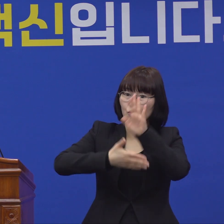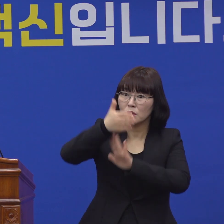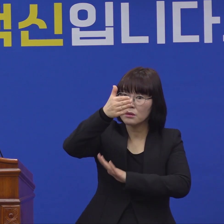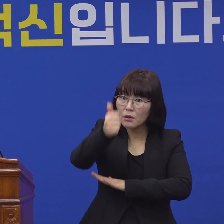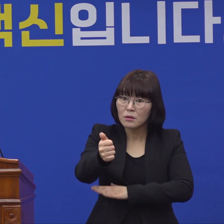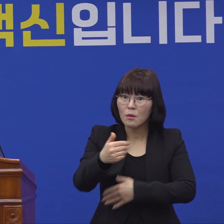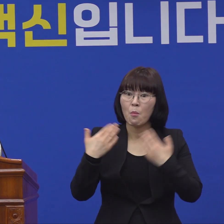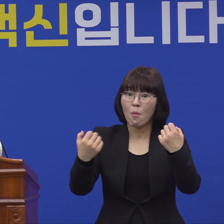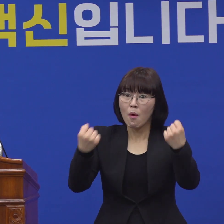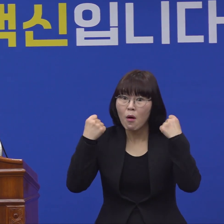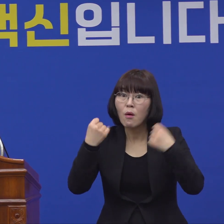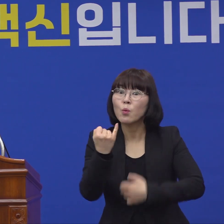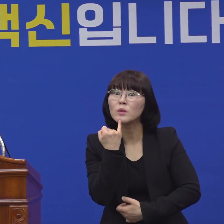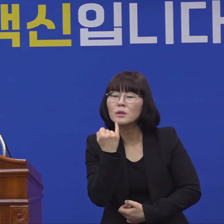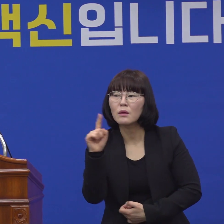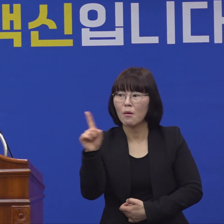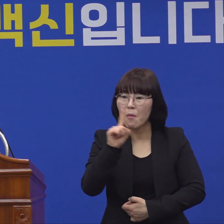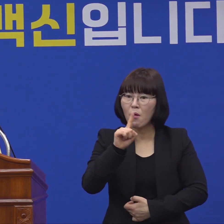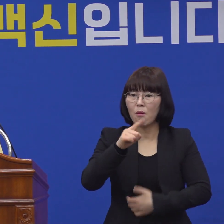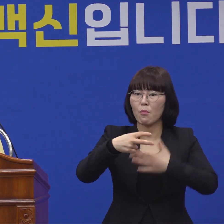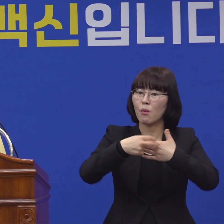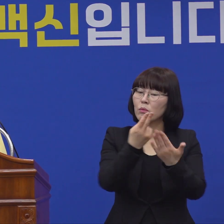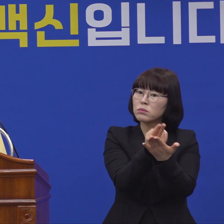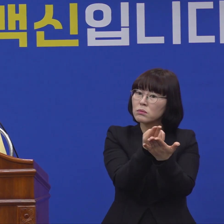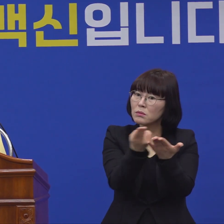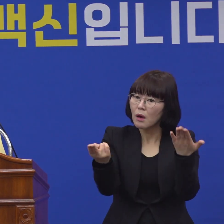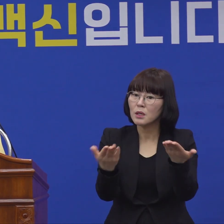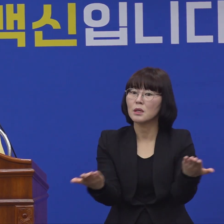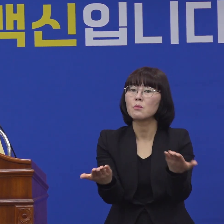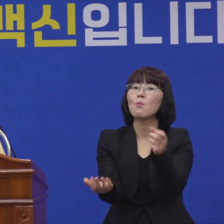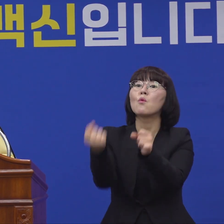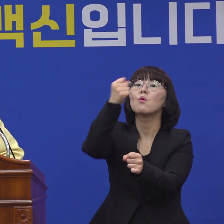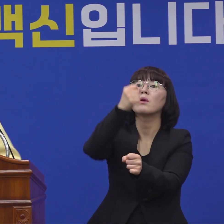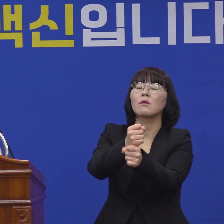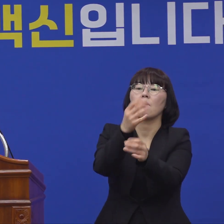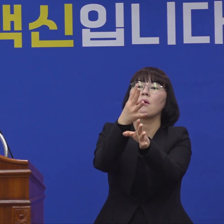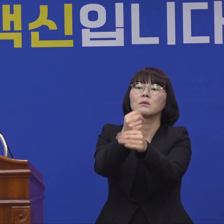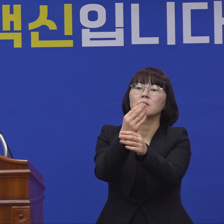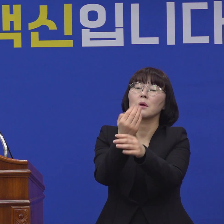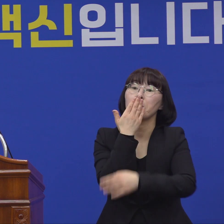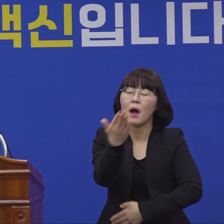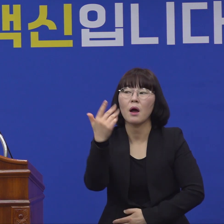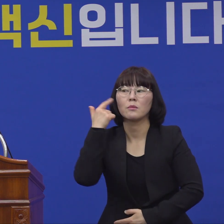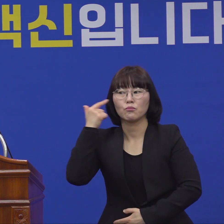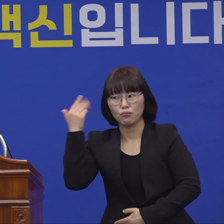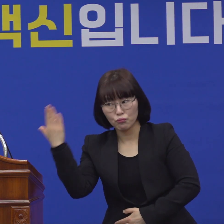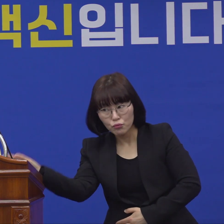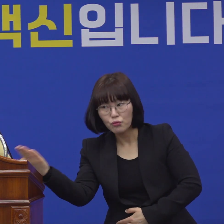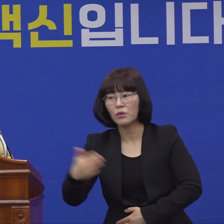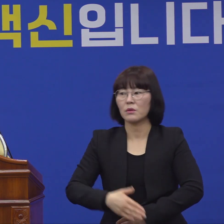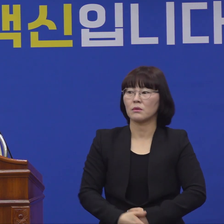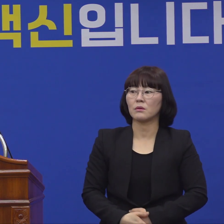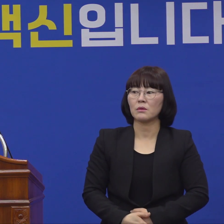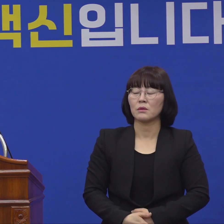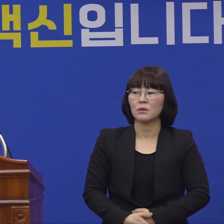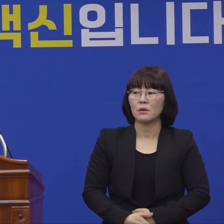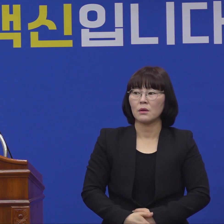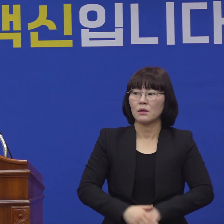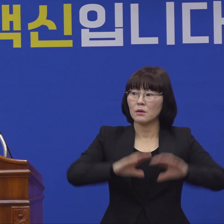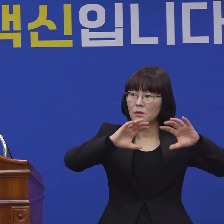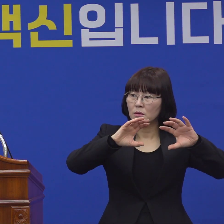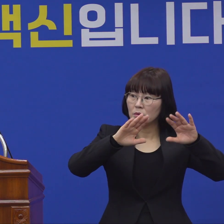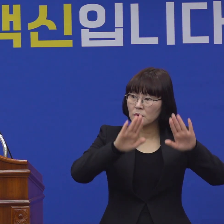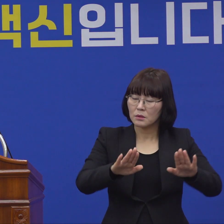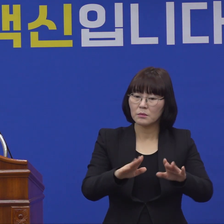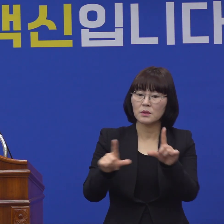시점은 언제쯤으로 예상을 하시는지 궁금하고요. 지금 방역의 복비를 마지막으로 주했고,